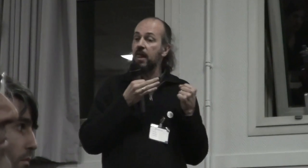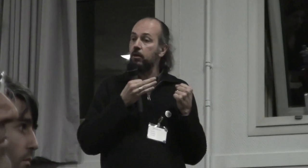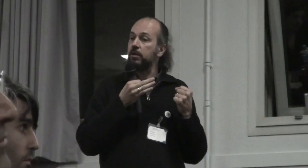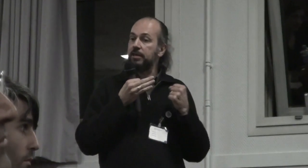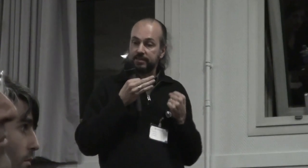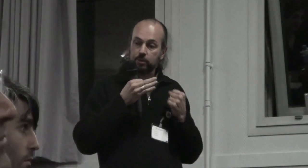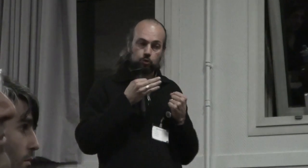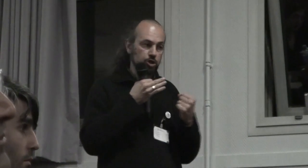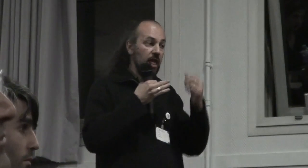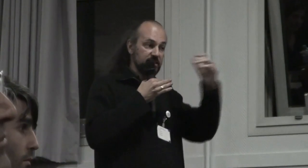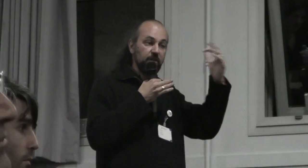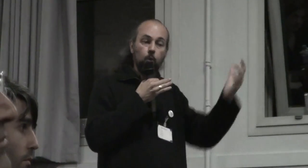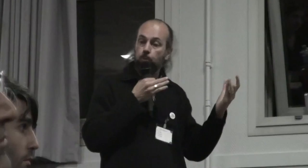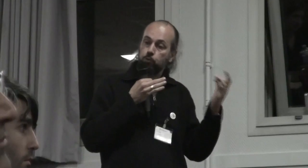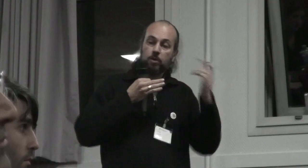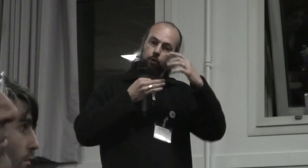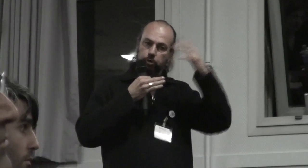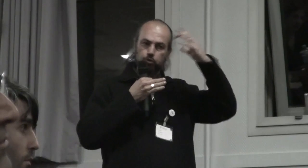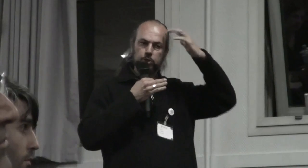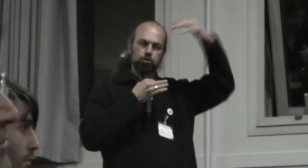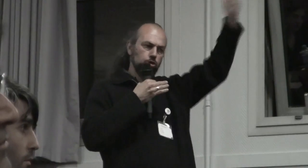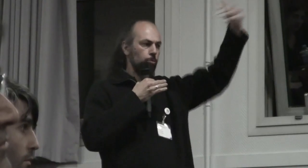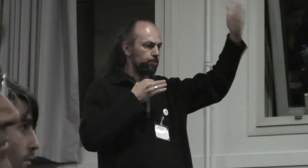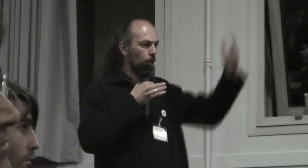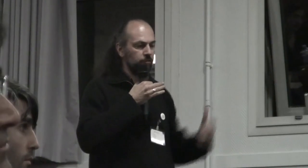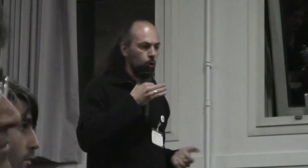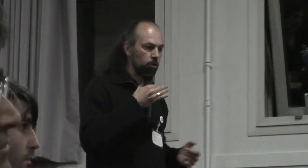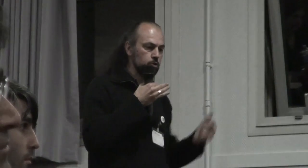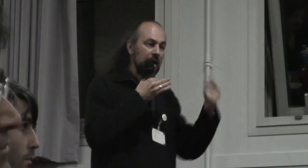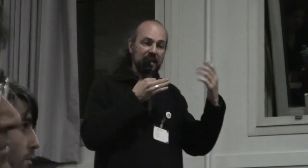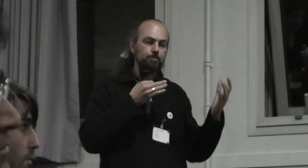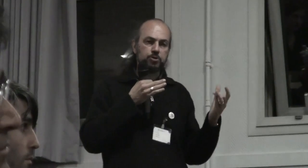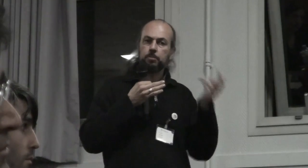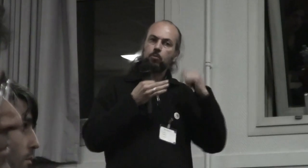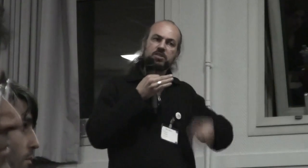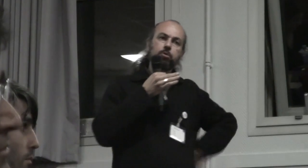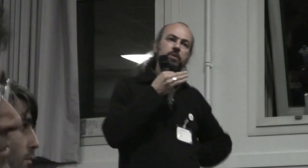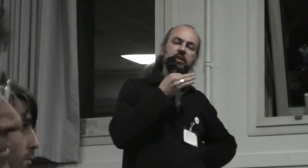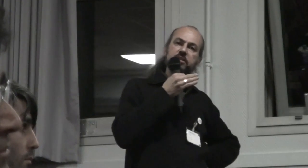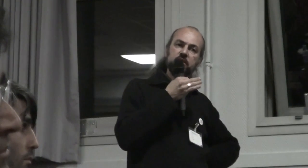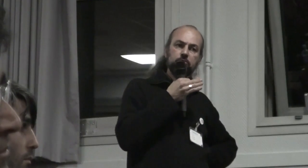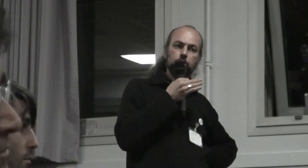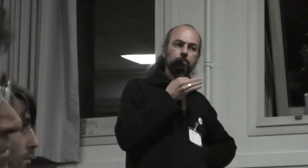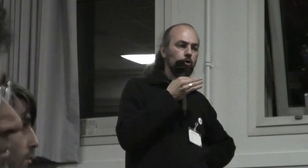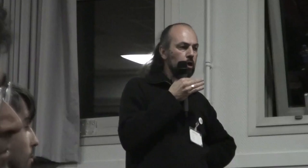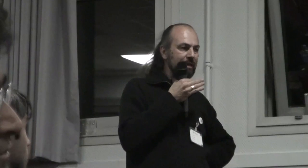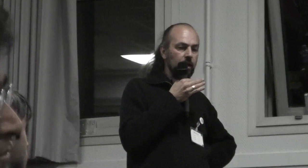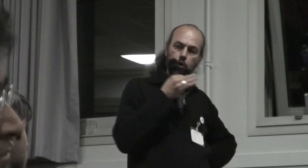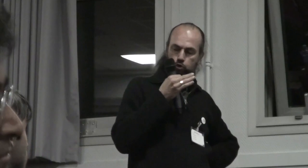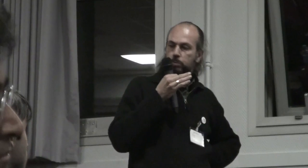la technologie ça va beaucoup plus loin pour un transhumaniste qui est un petit peu rêveur ou quoi que ce soit il peut se dire mais moi ça pourrait m'intéresser d'avoir un implant cochléaire alors je suis